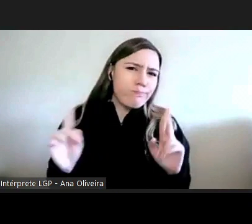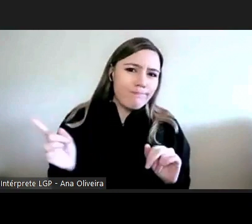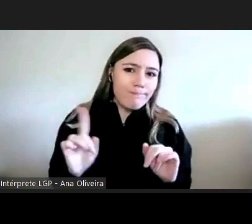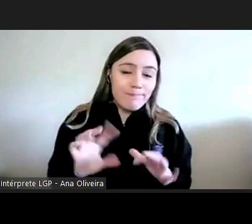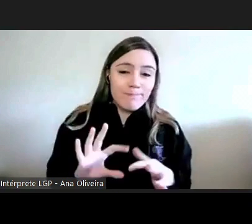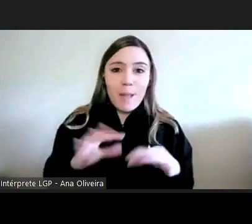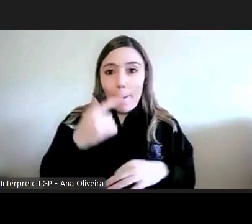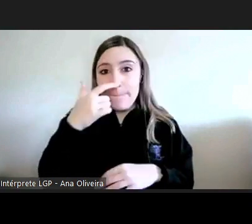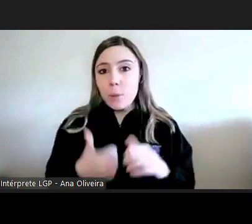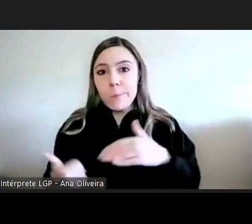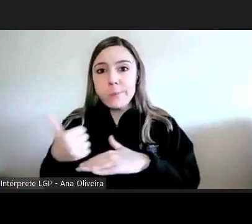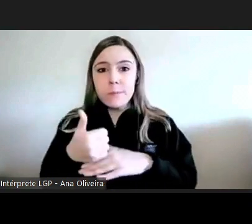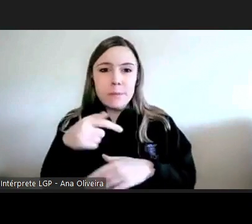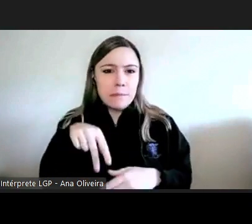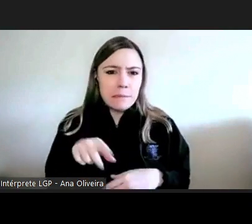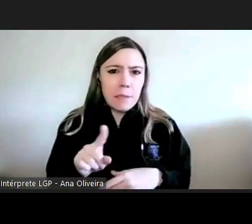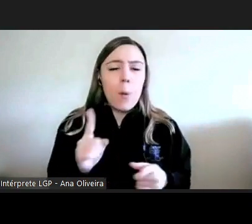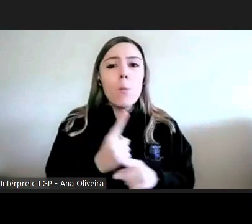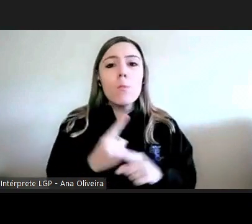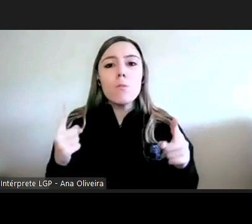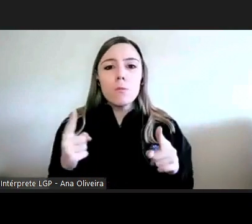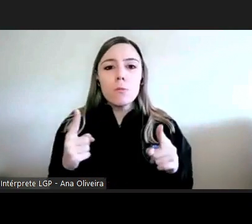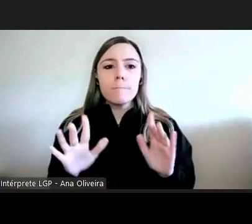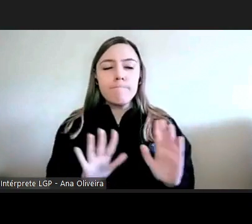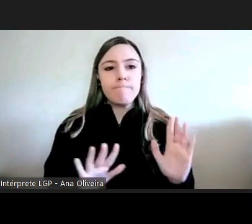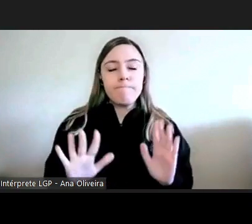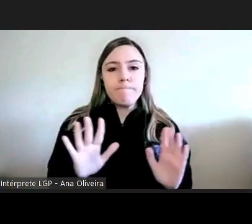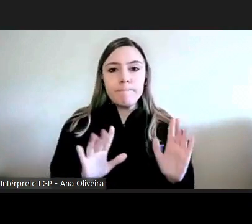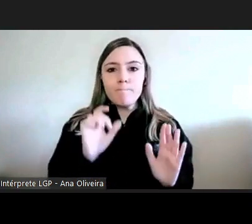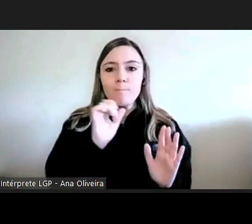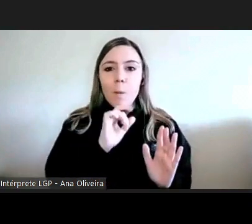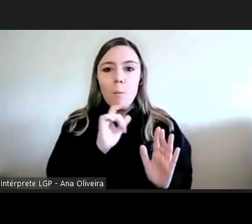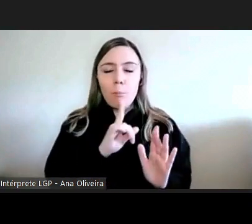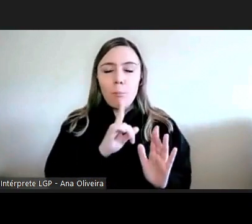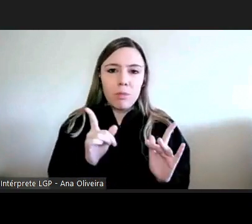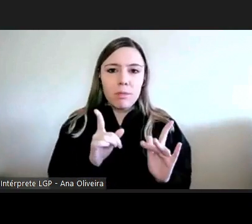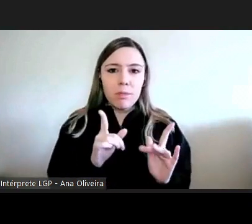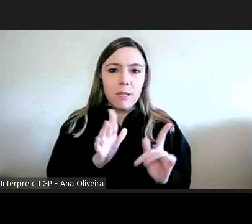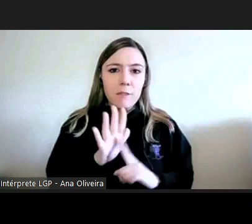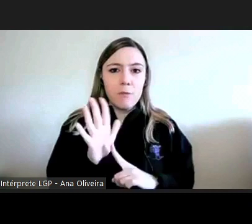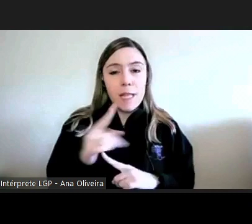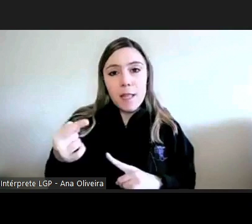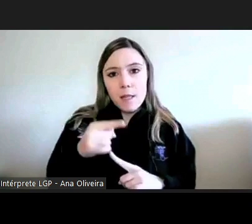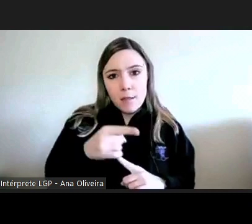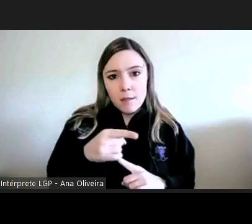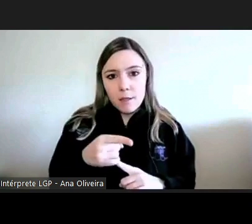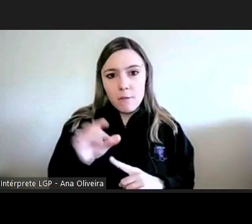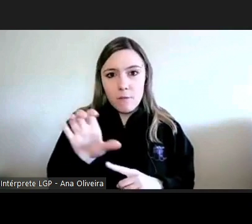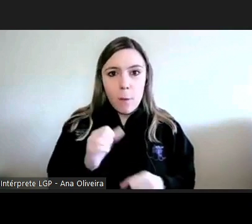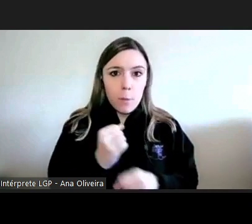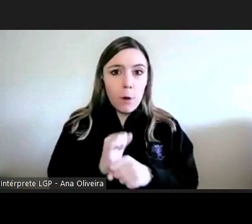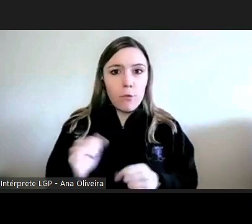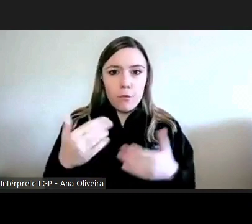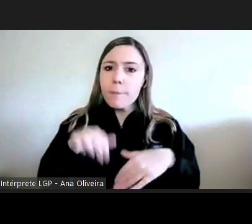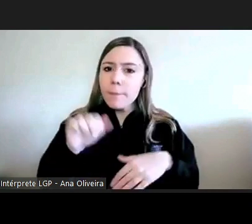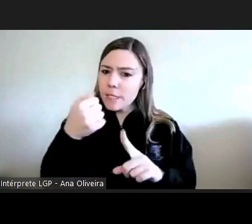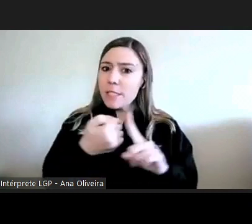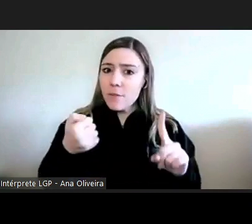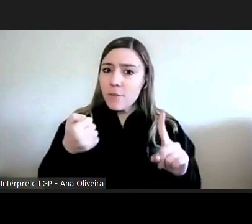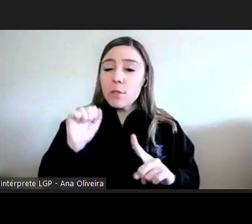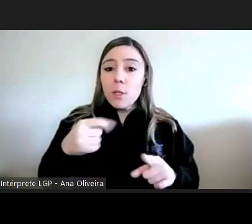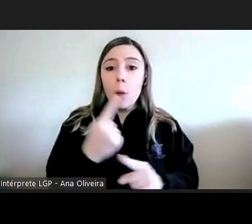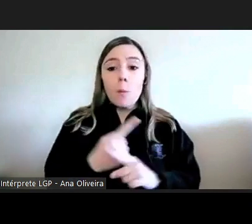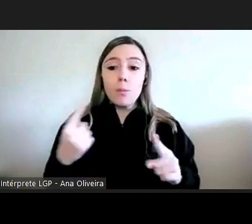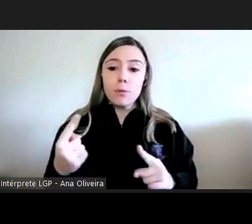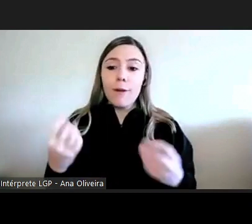o provedor estivesse porque comprometia a sua natureza mas sim é um grande desafio não é? é um desafio porque não